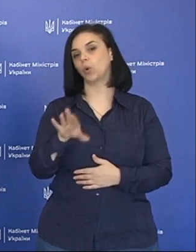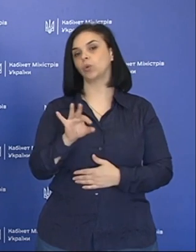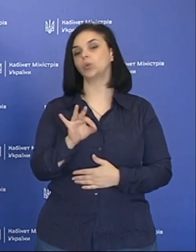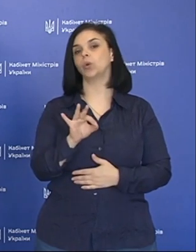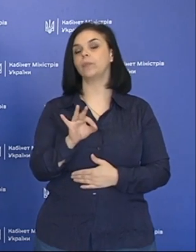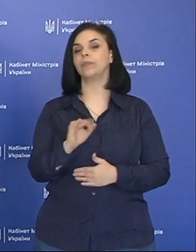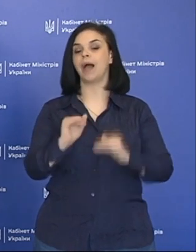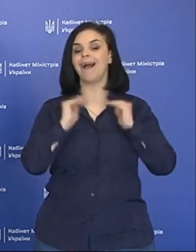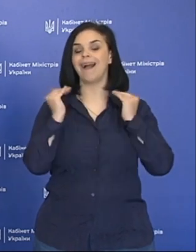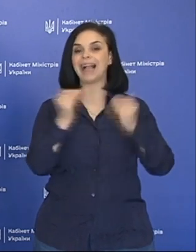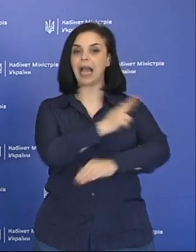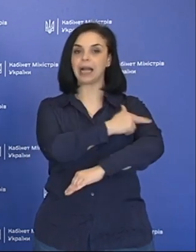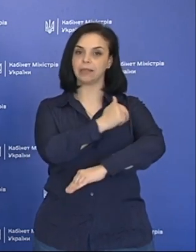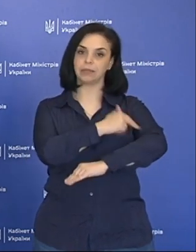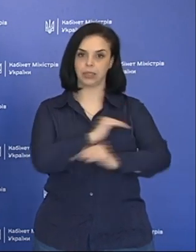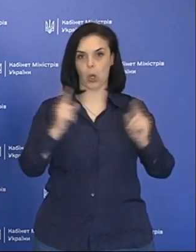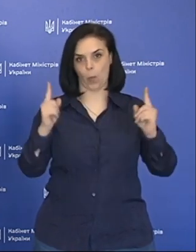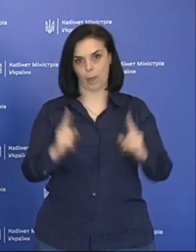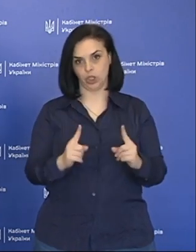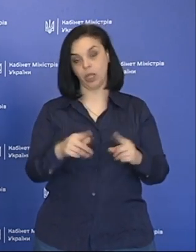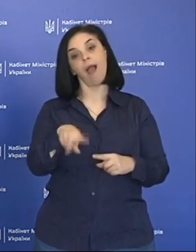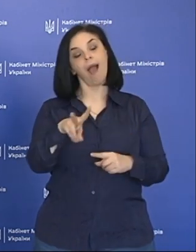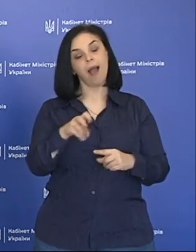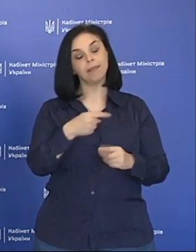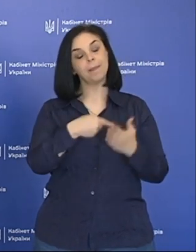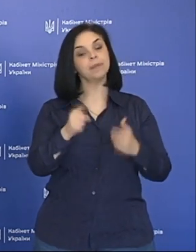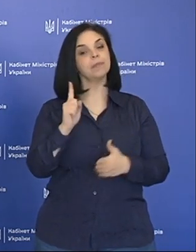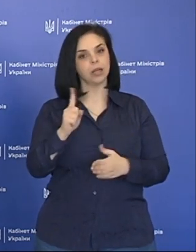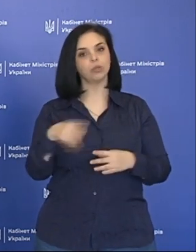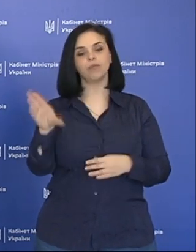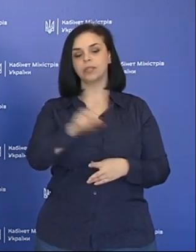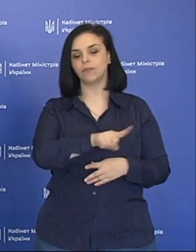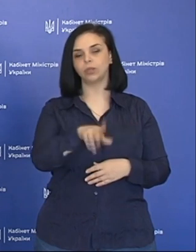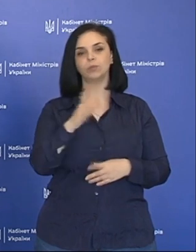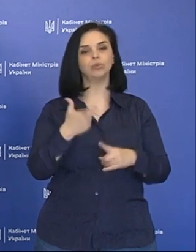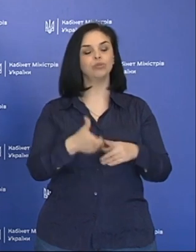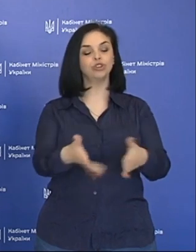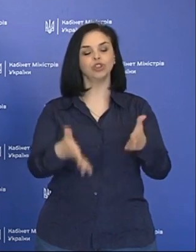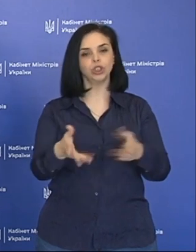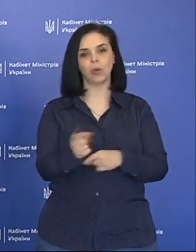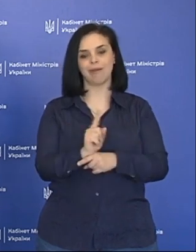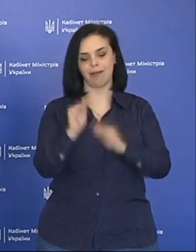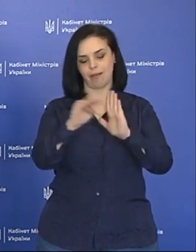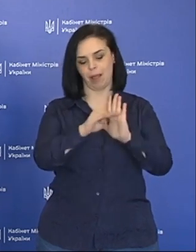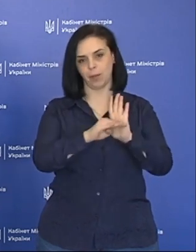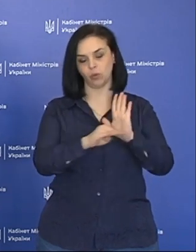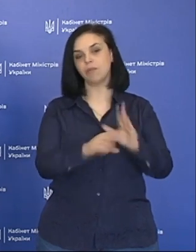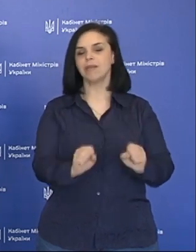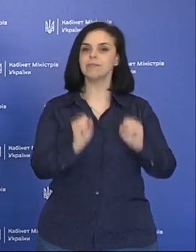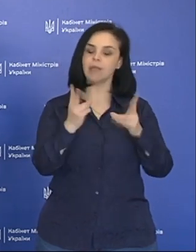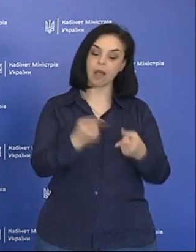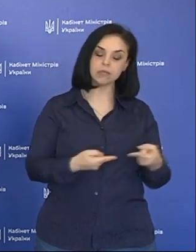карантинних обмежень. Але підкреслюю, що всі вони будуть дуже чітко регламентовані, як